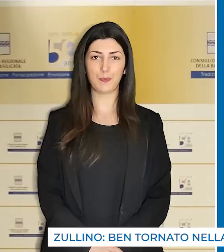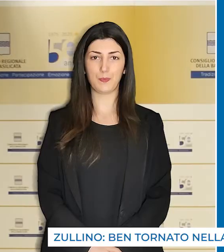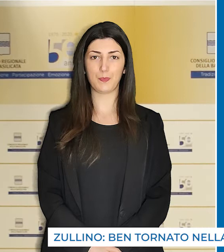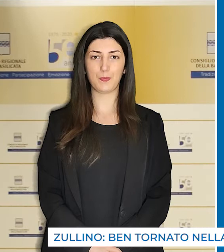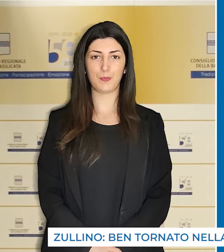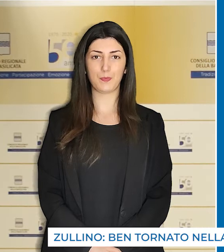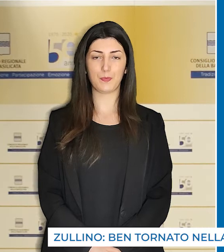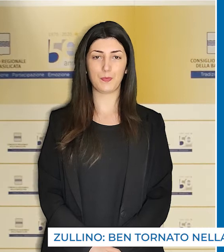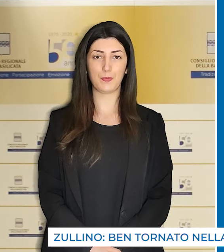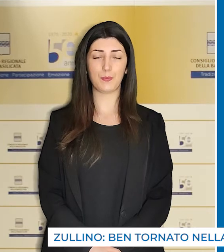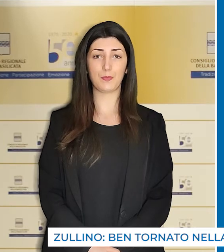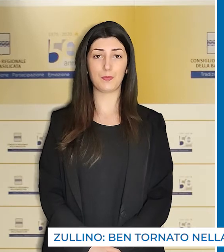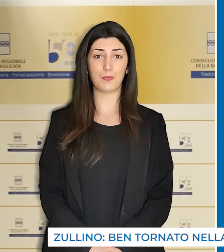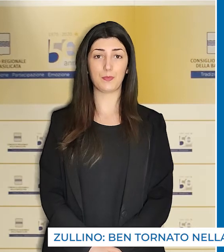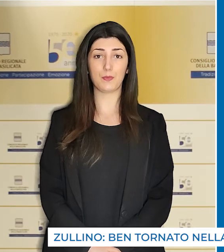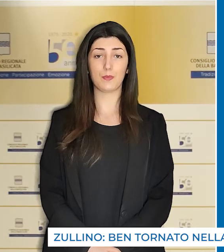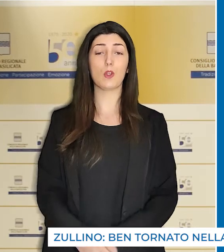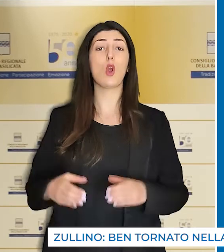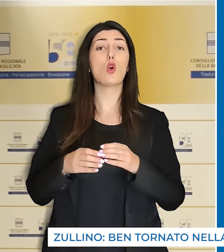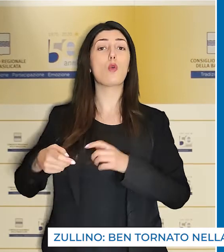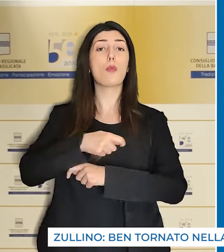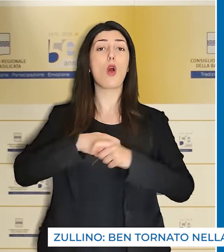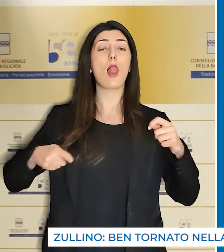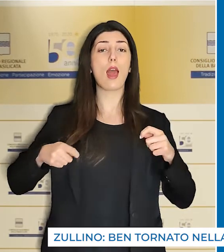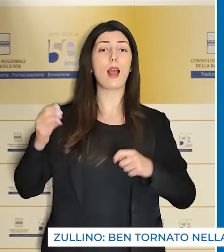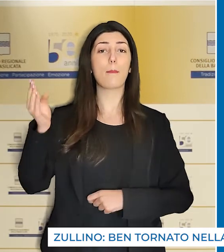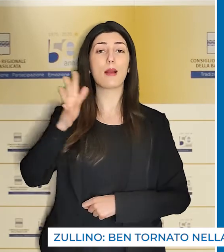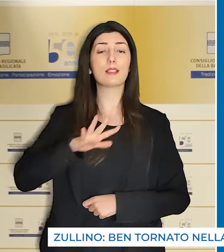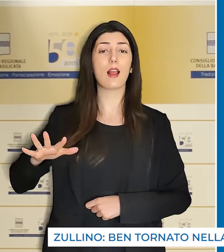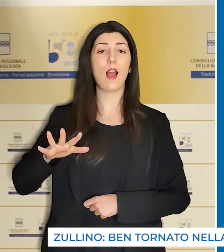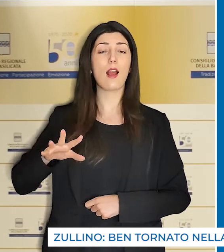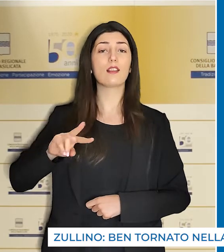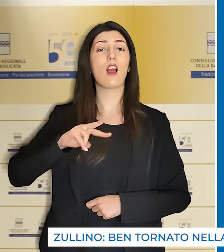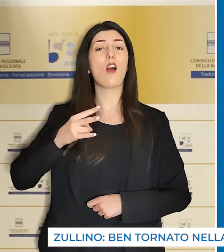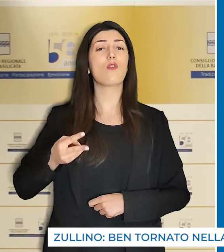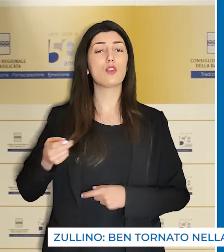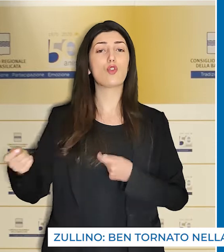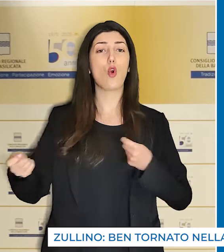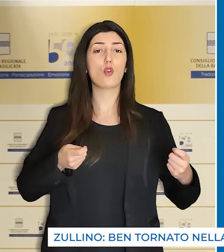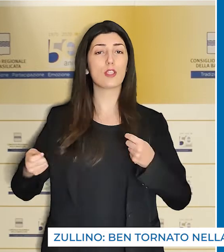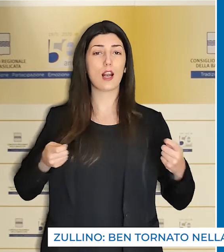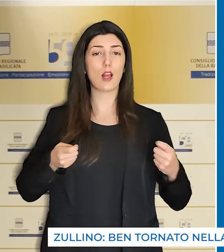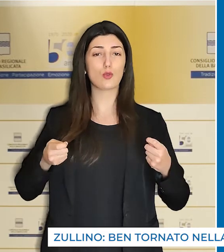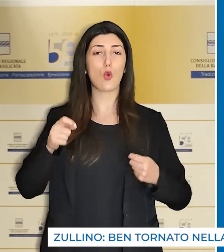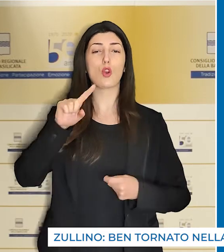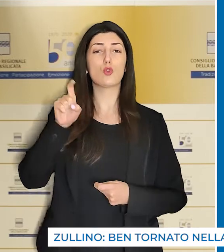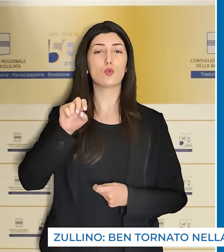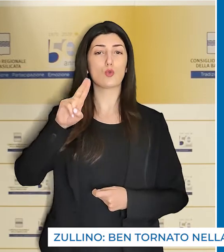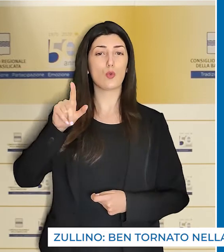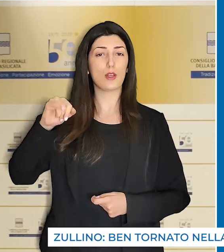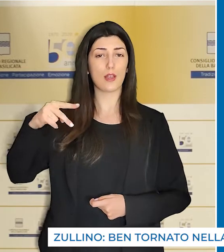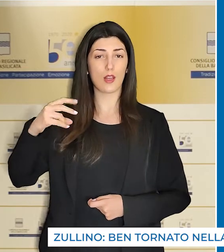A nome di tutta la Lega Basilicata, il vice coordinatore consigliere Zullino ha dato il